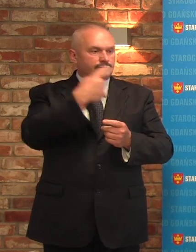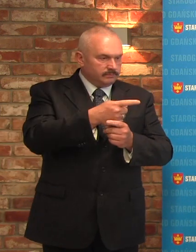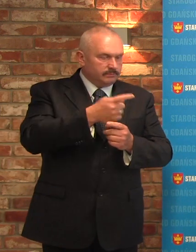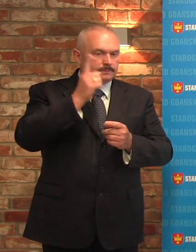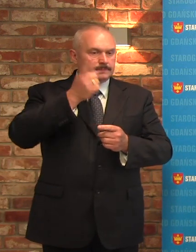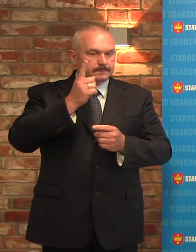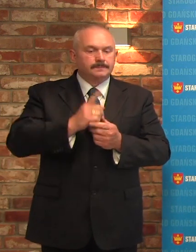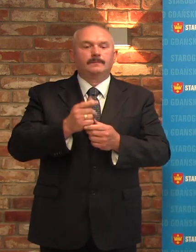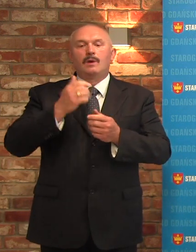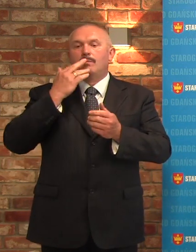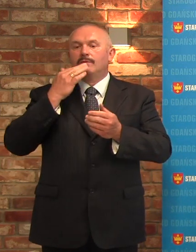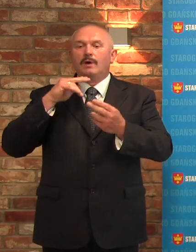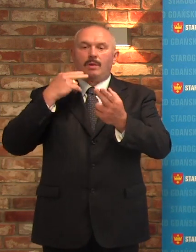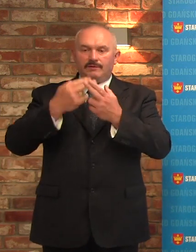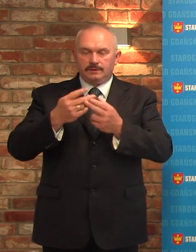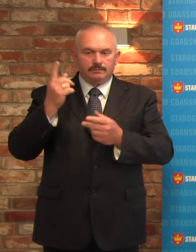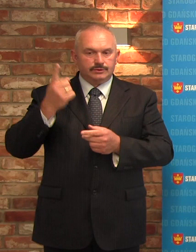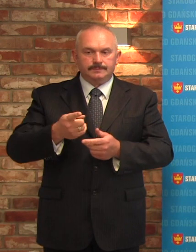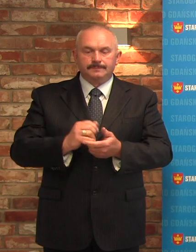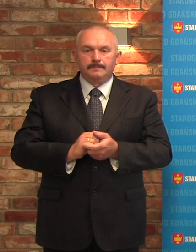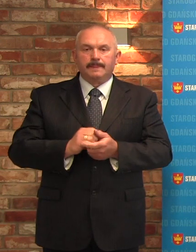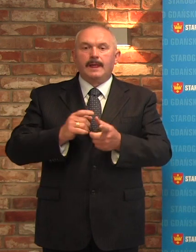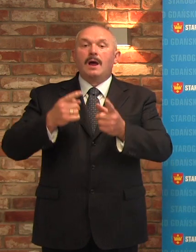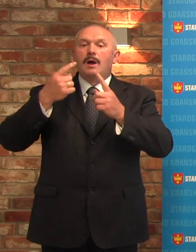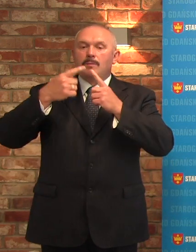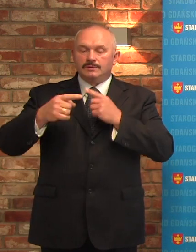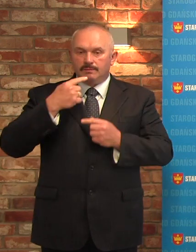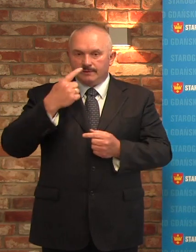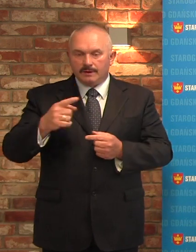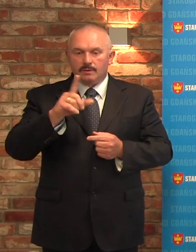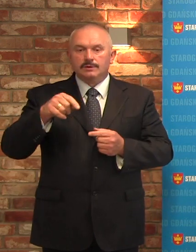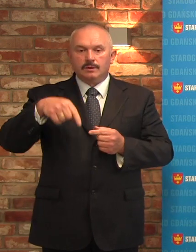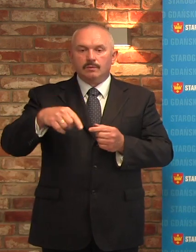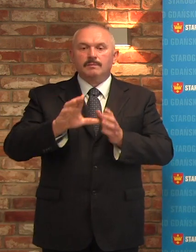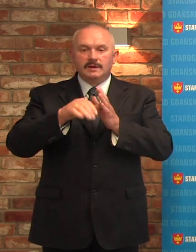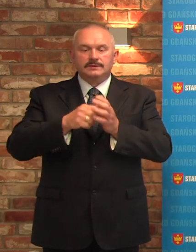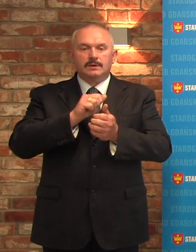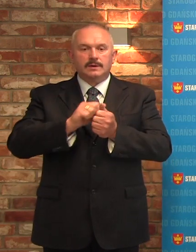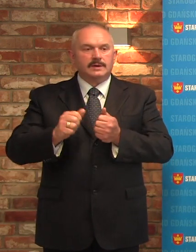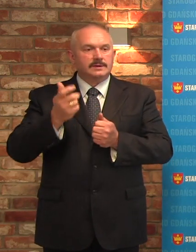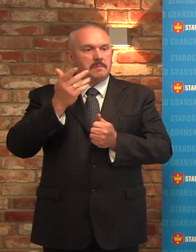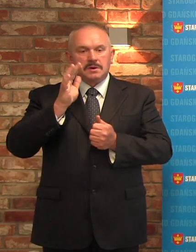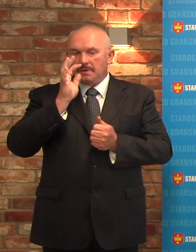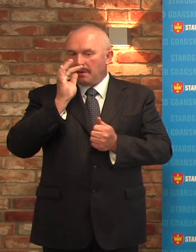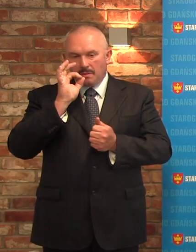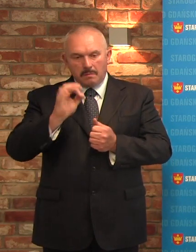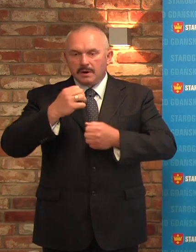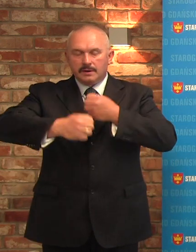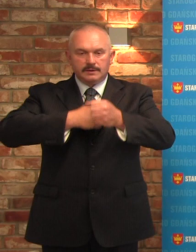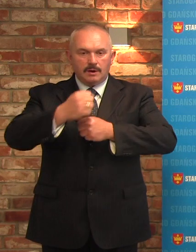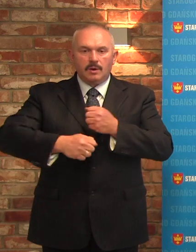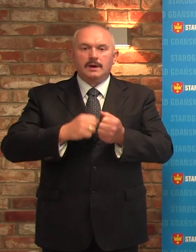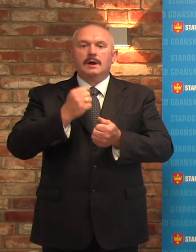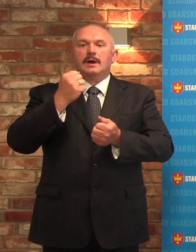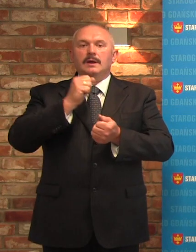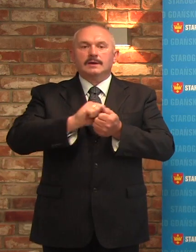jestem zobowiązany się odnieść. Mianowicie pan poseł stwierdził, że w Starogardzie Gdańskim dzieją się nieprawidłowości